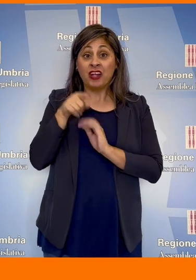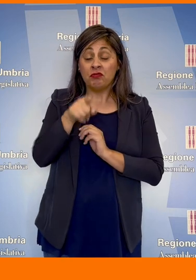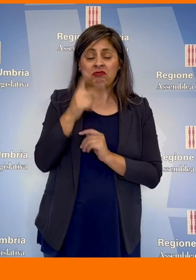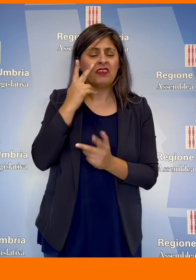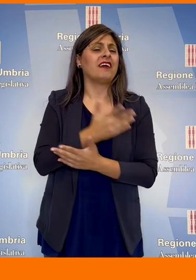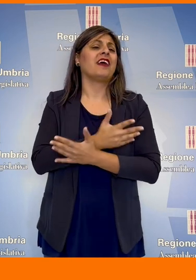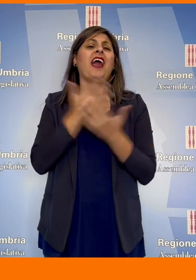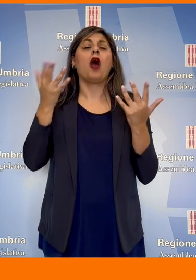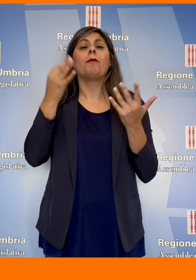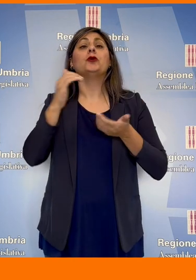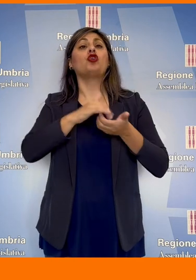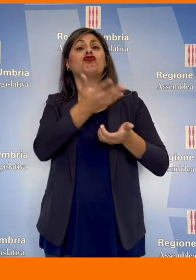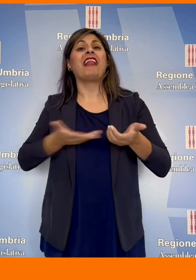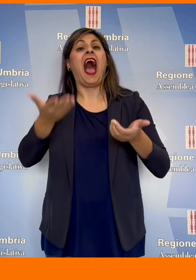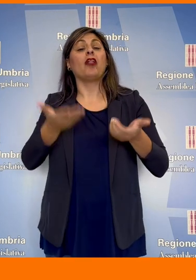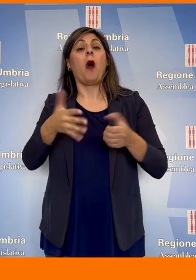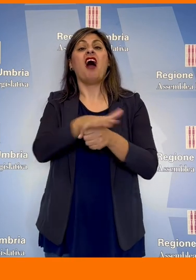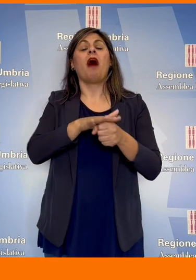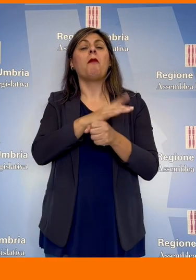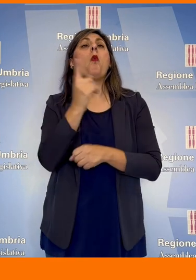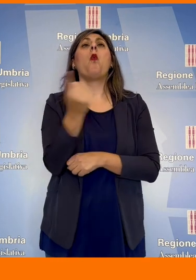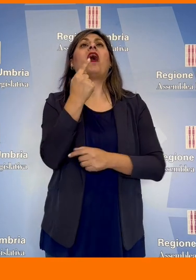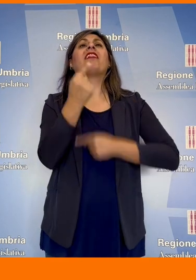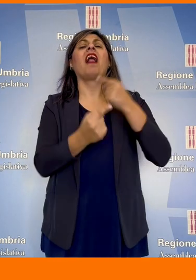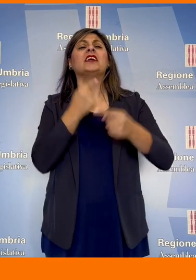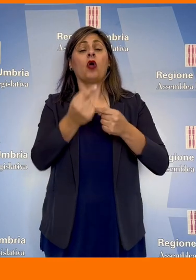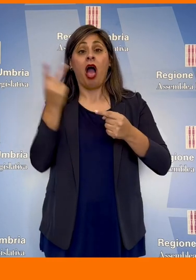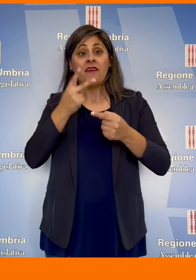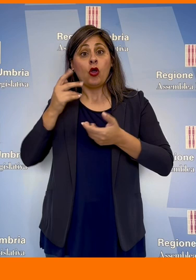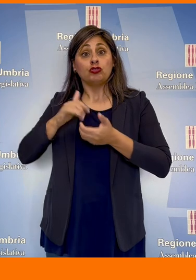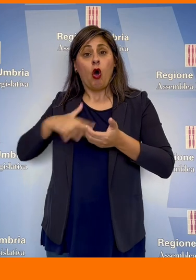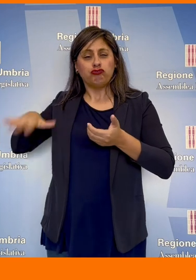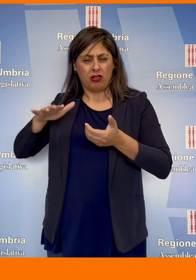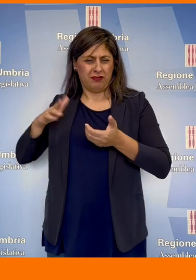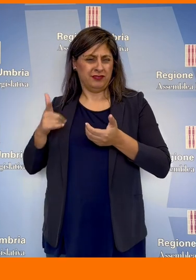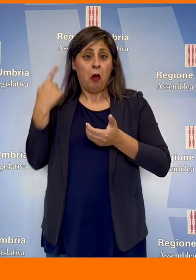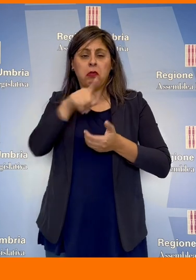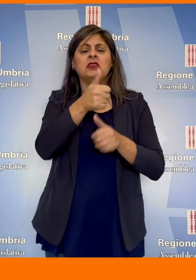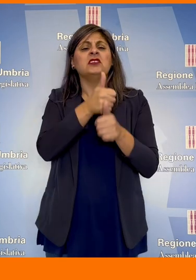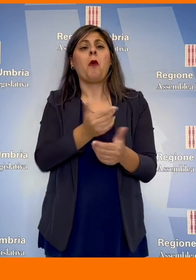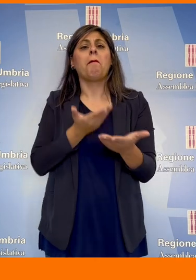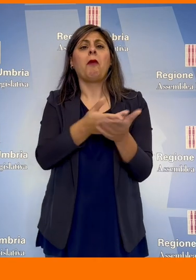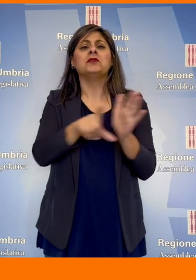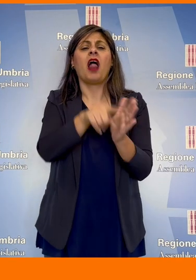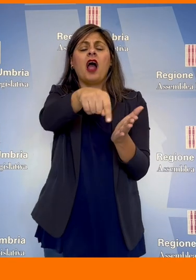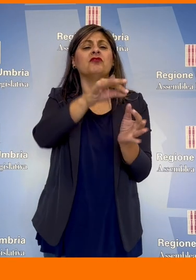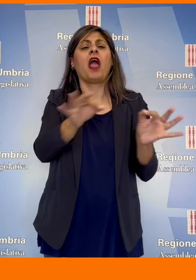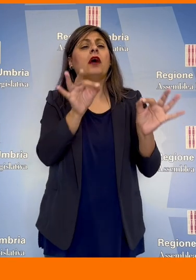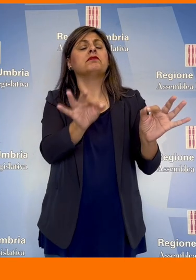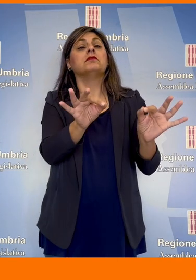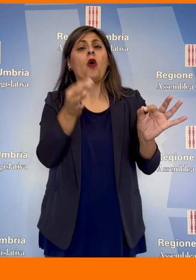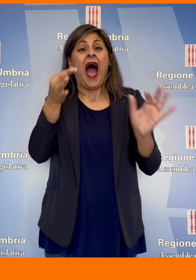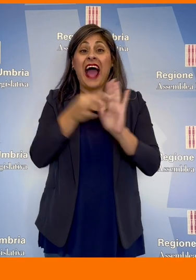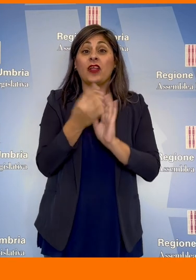quanto sia distante dalla nostra società il concetto di famiglia unica e tradizionale, che è alla base di tutta la proposta. In particolare, sottolinea Bori,